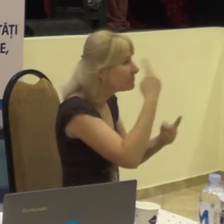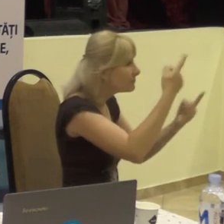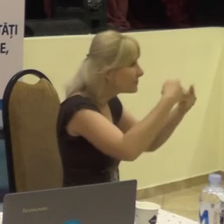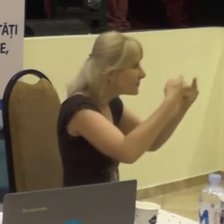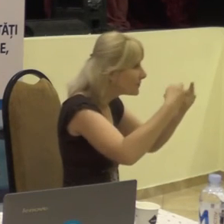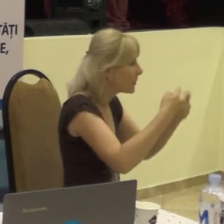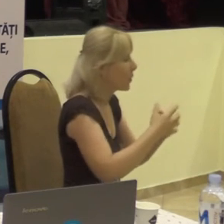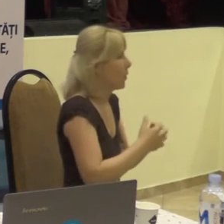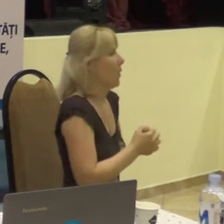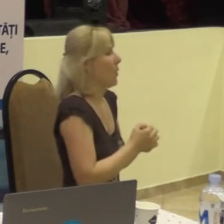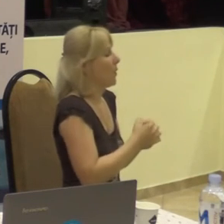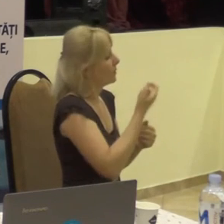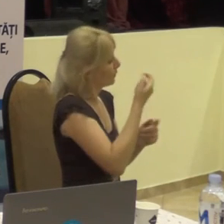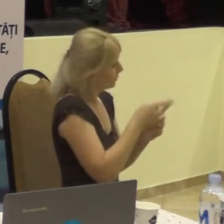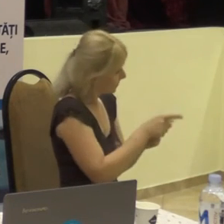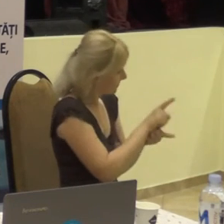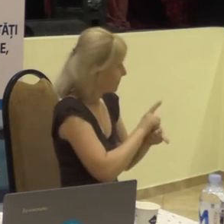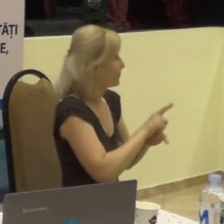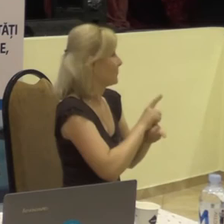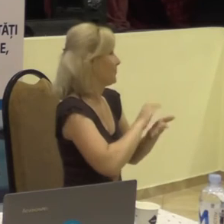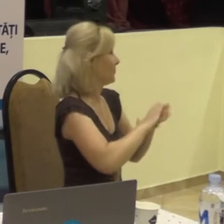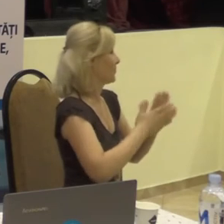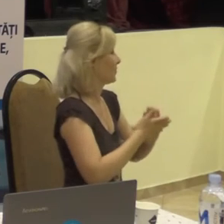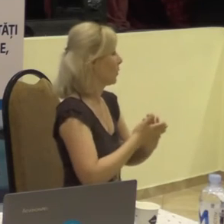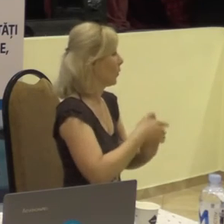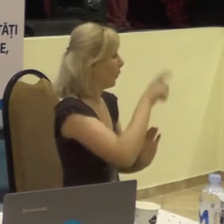puțin s-a schimbat situația.